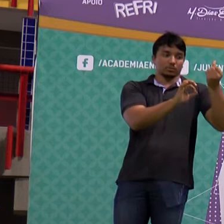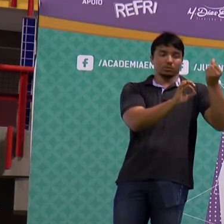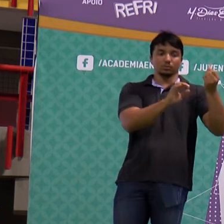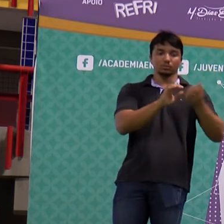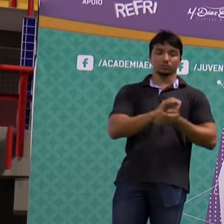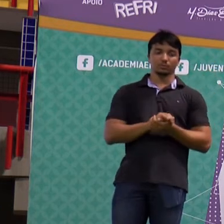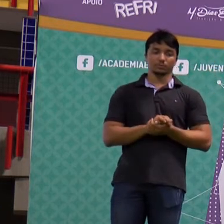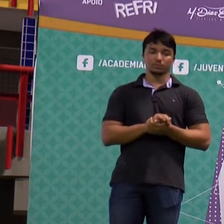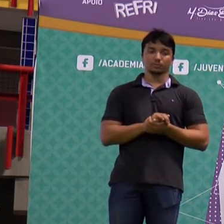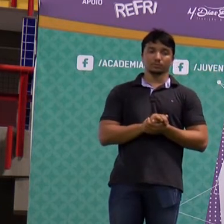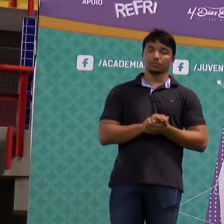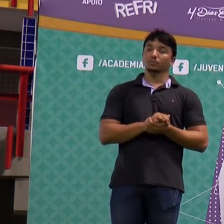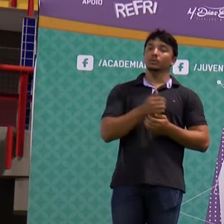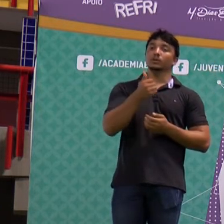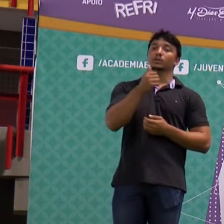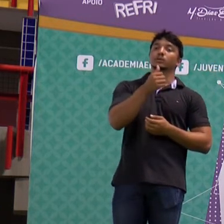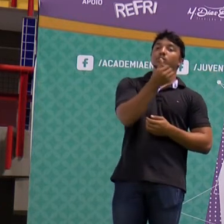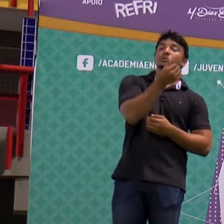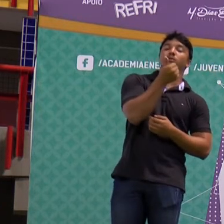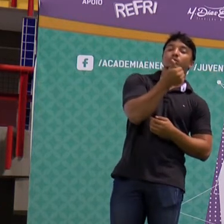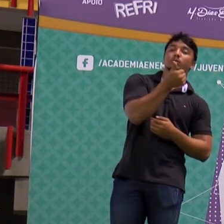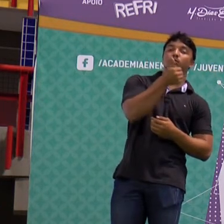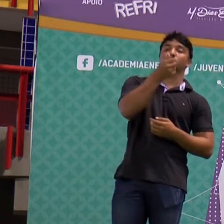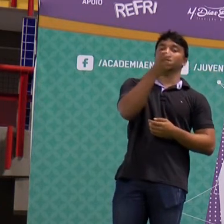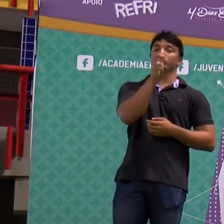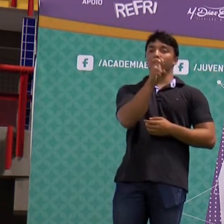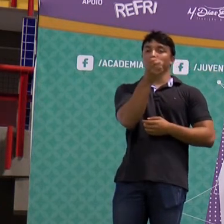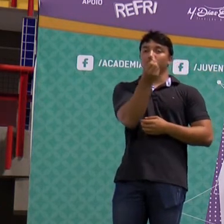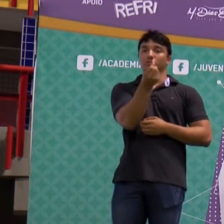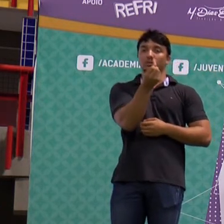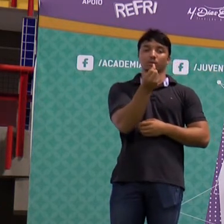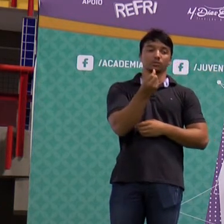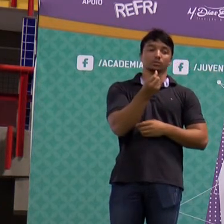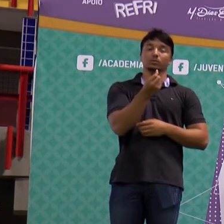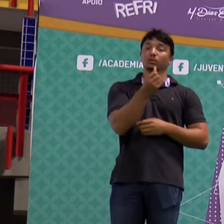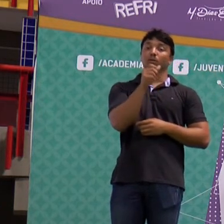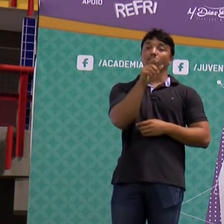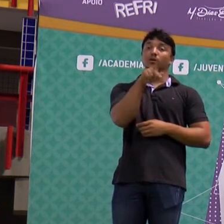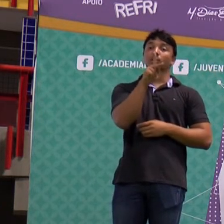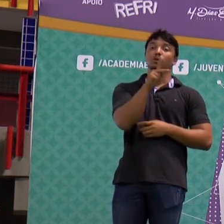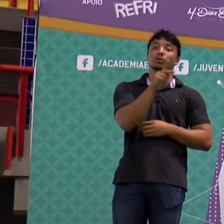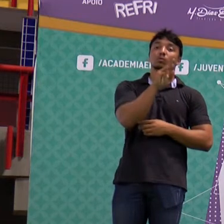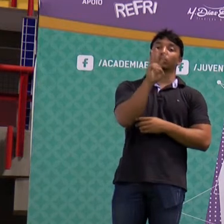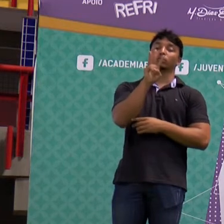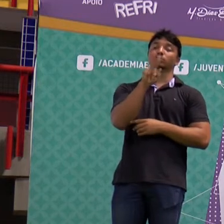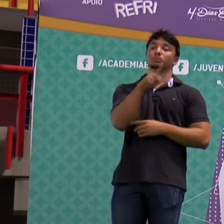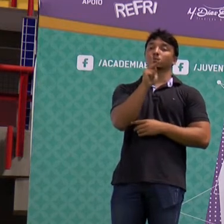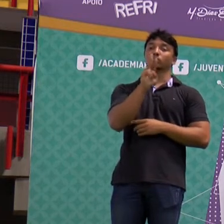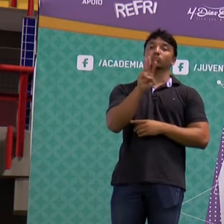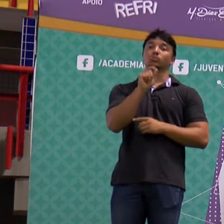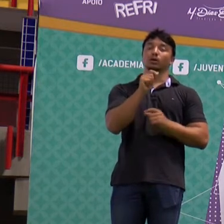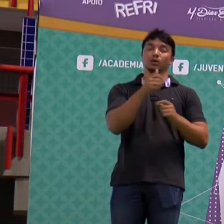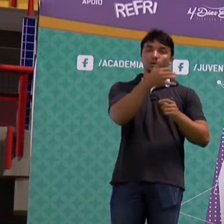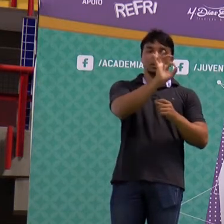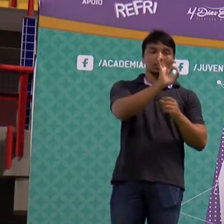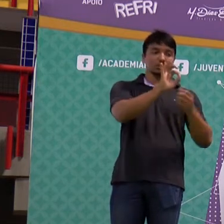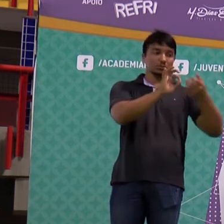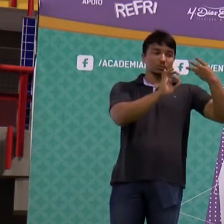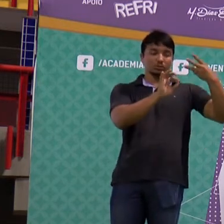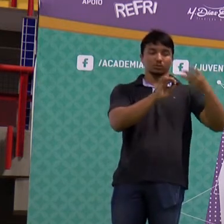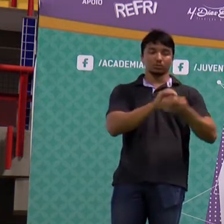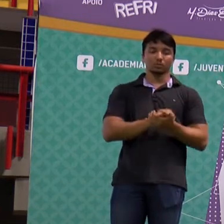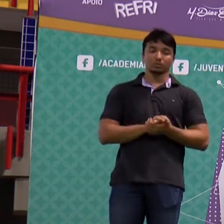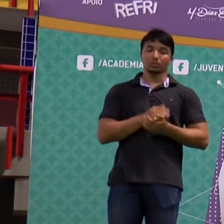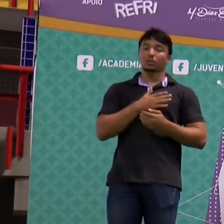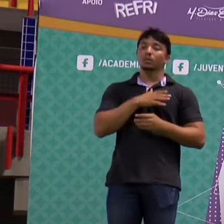energia que você tinha, 156 kilowatts, quilo, 10 a terceira. E intervalo de